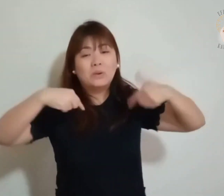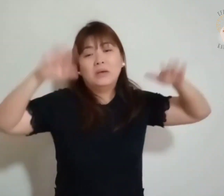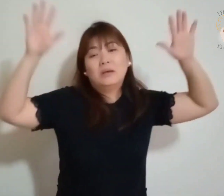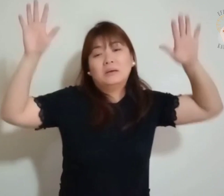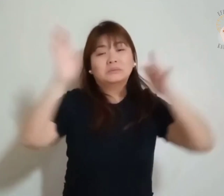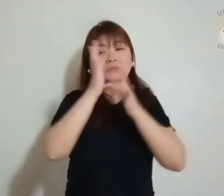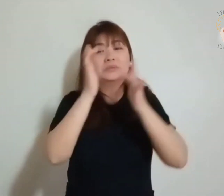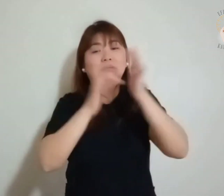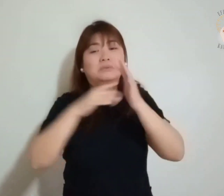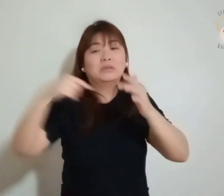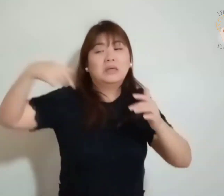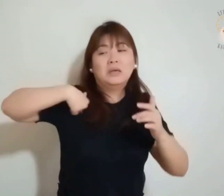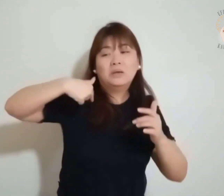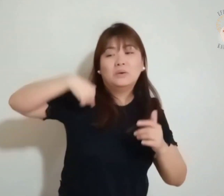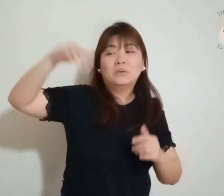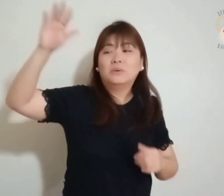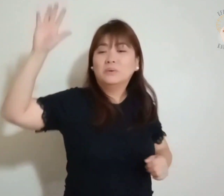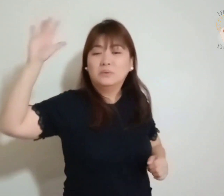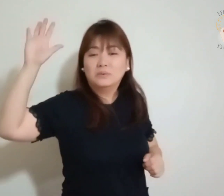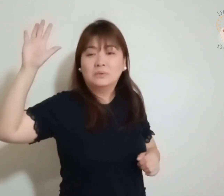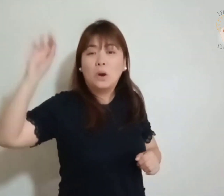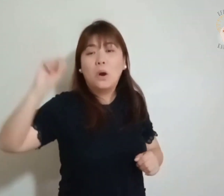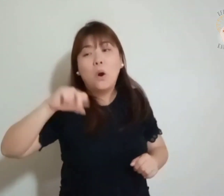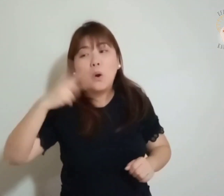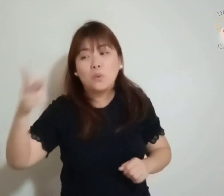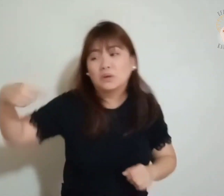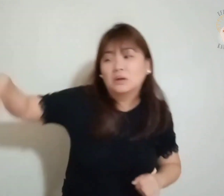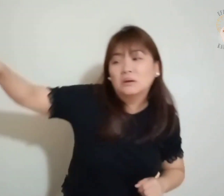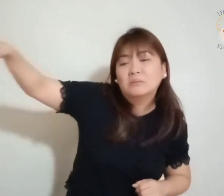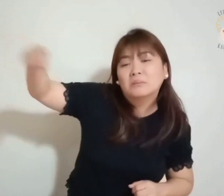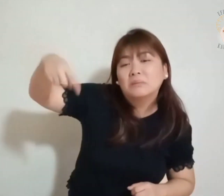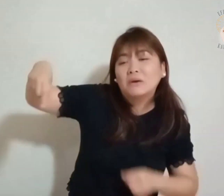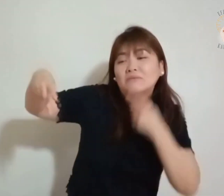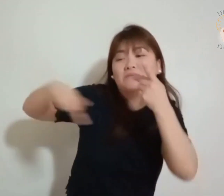ainda O tempo está próximo